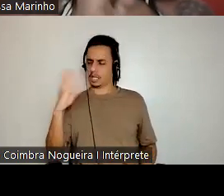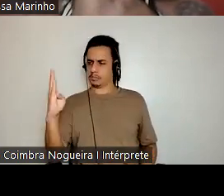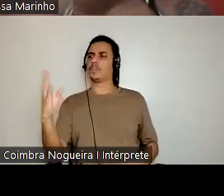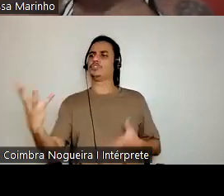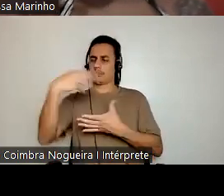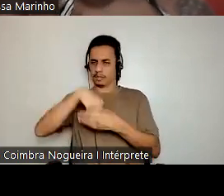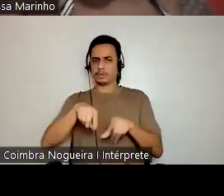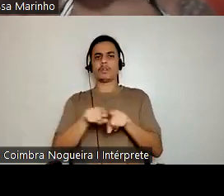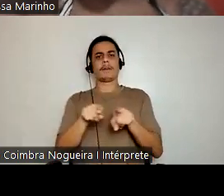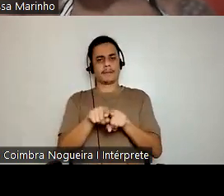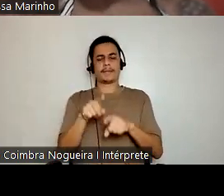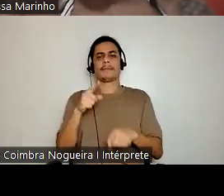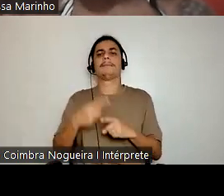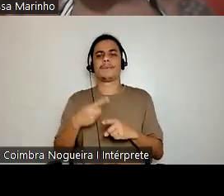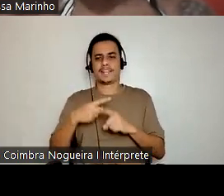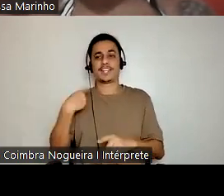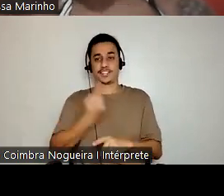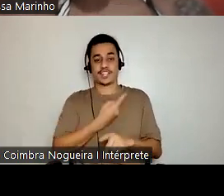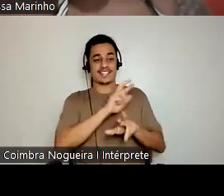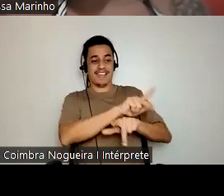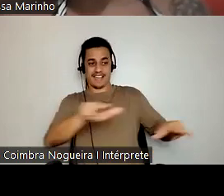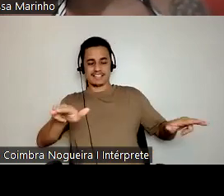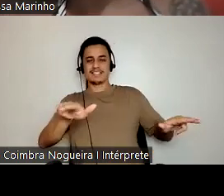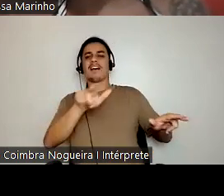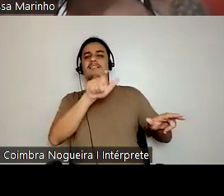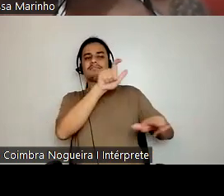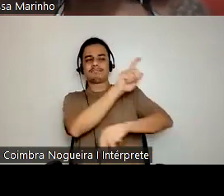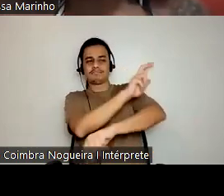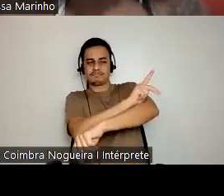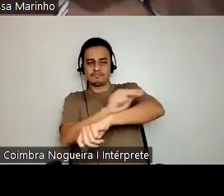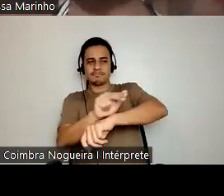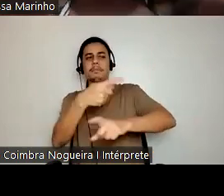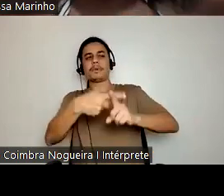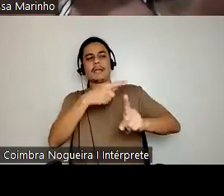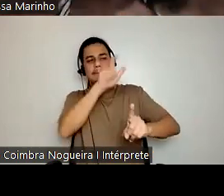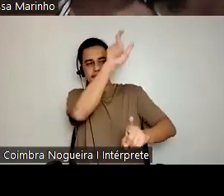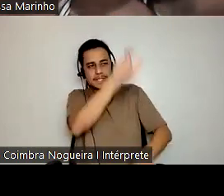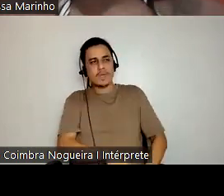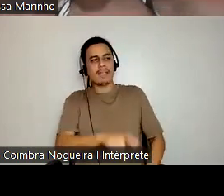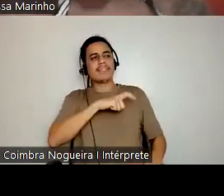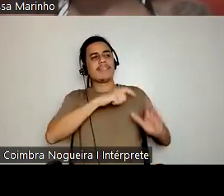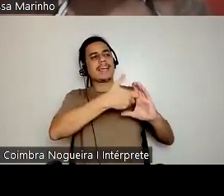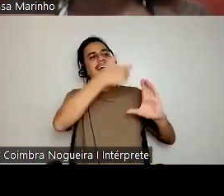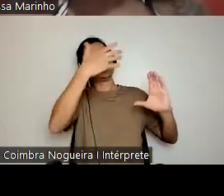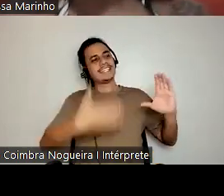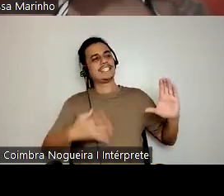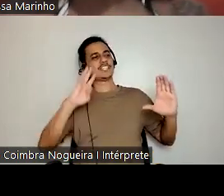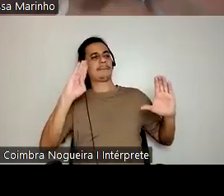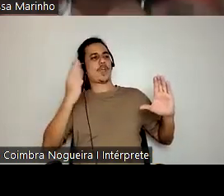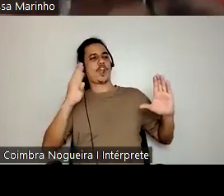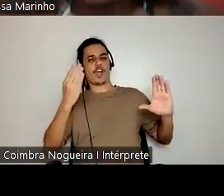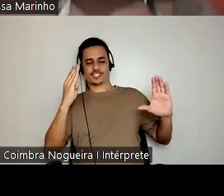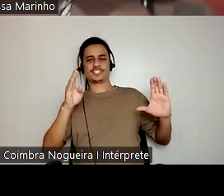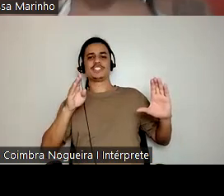racializa pessoas que têm características biológicas distintas de quem inventou essa classificação,